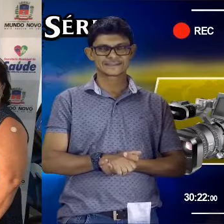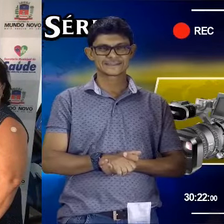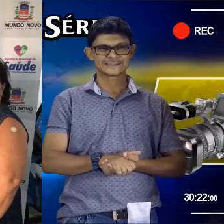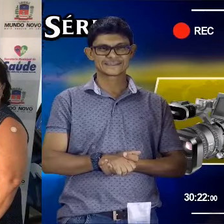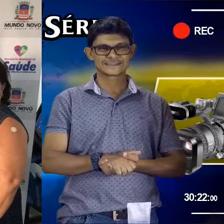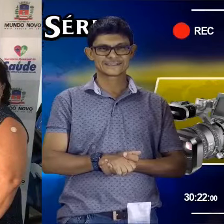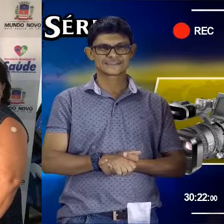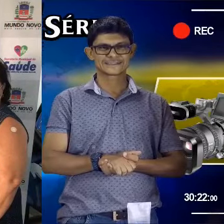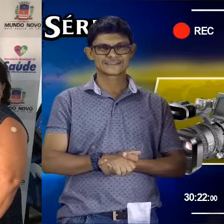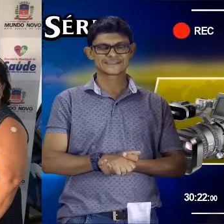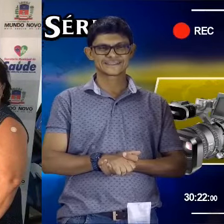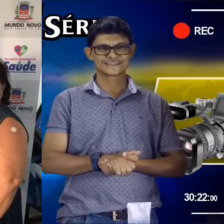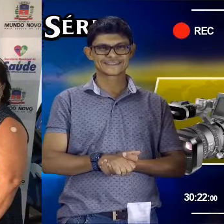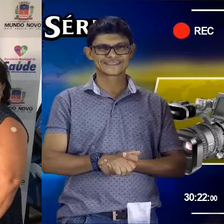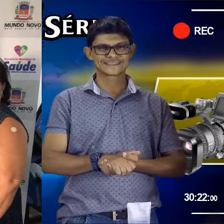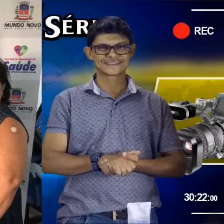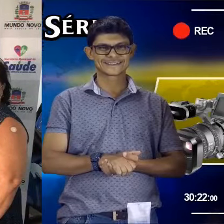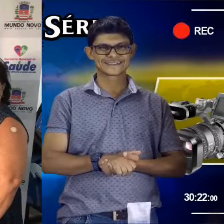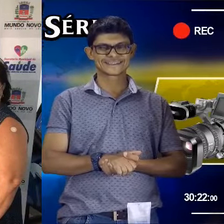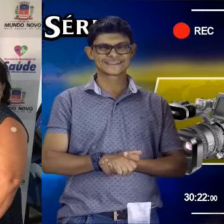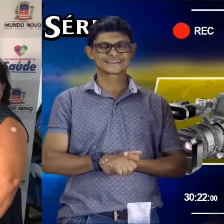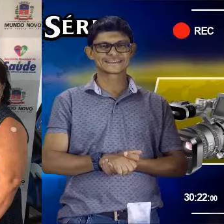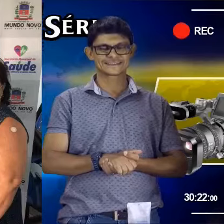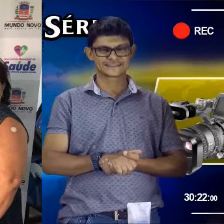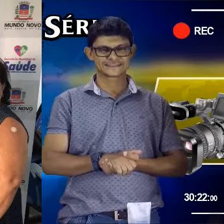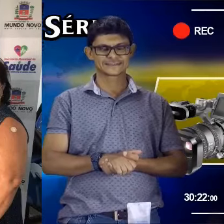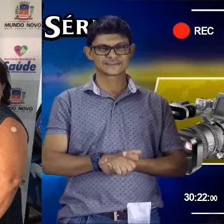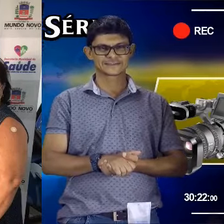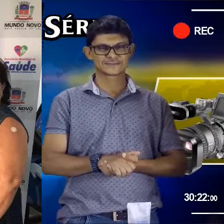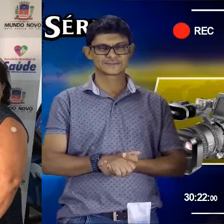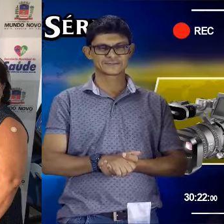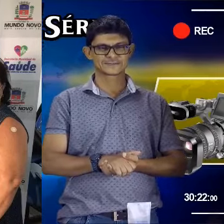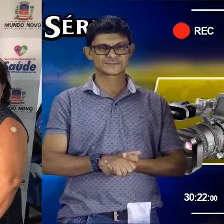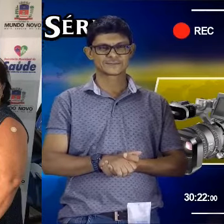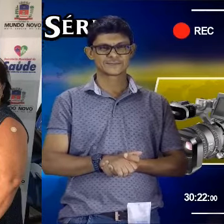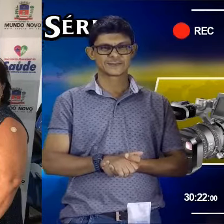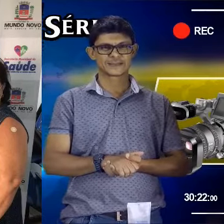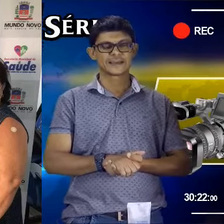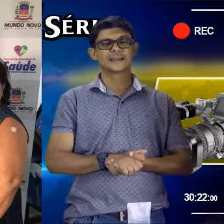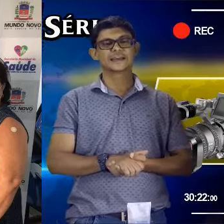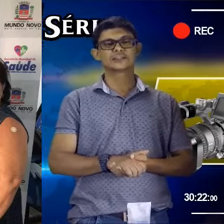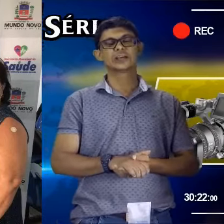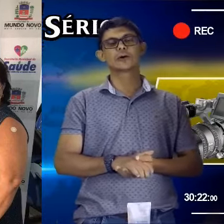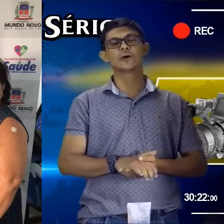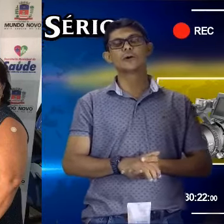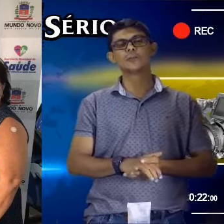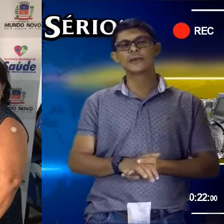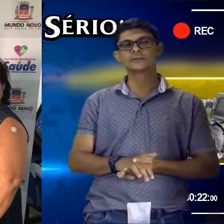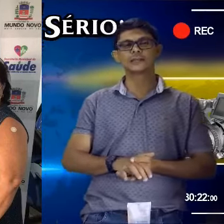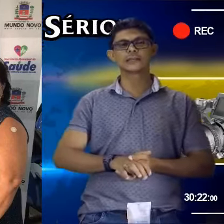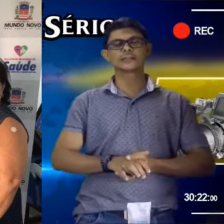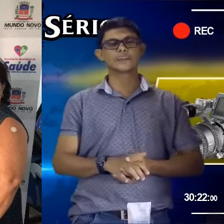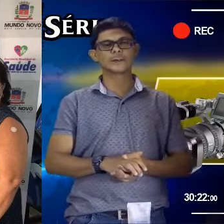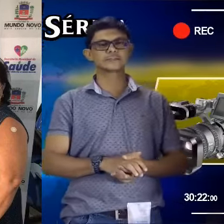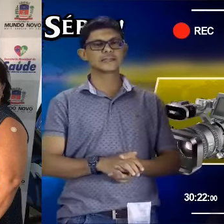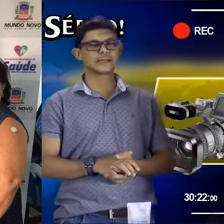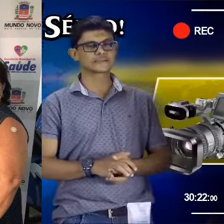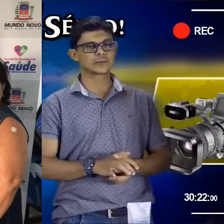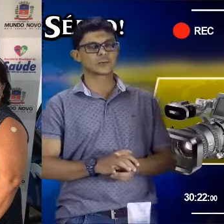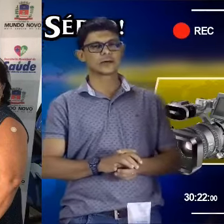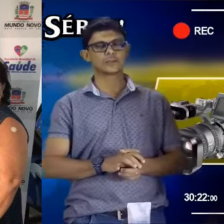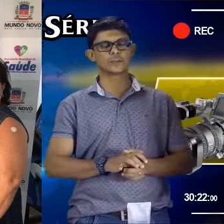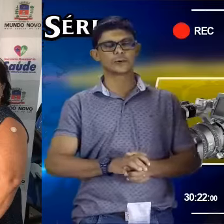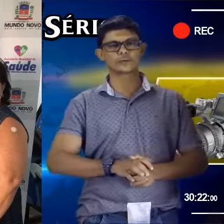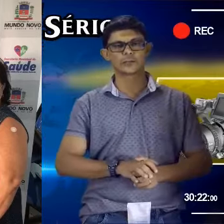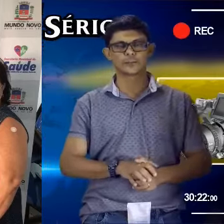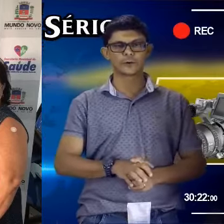felicidade, tomando a primeira dose aí da vacina hoje, graças a Deus. É, chegou o momento, tem que ter paciência,